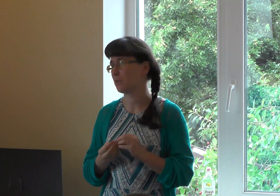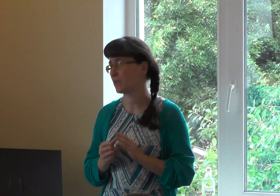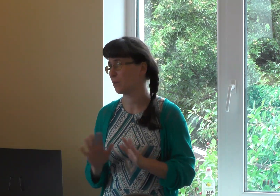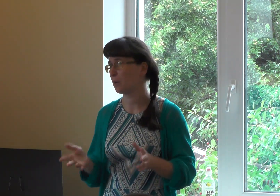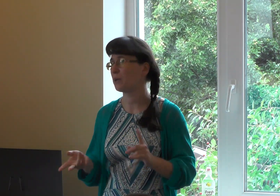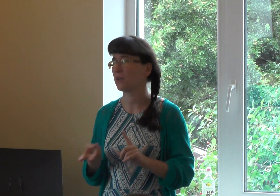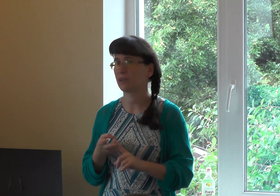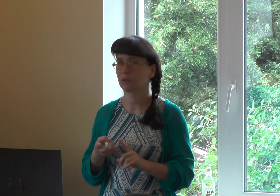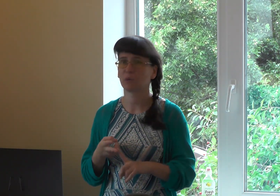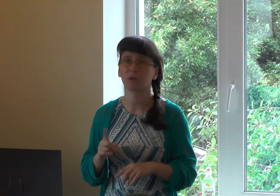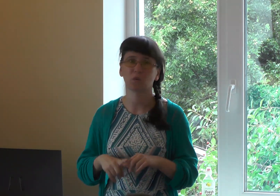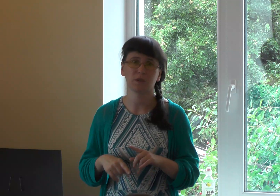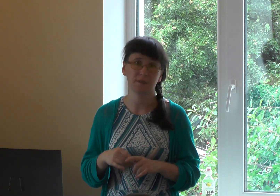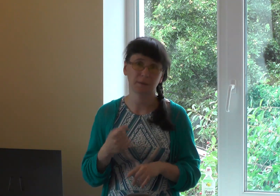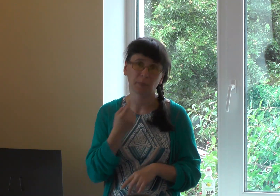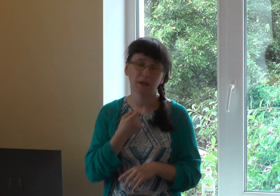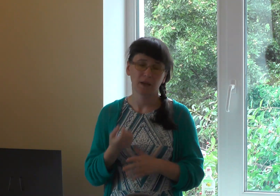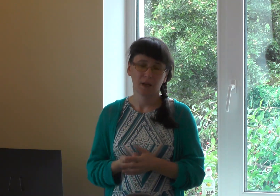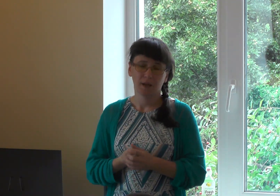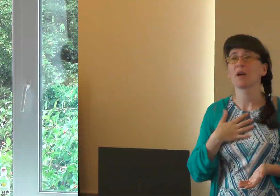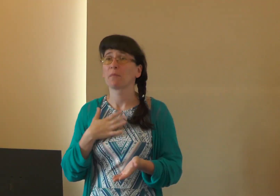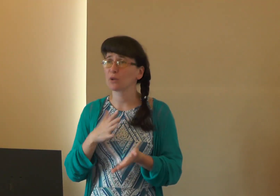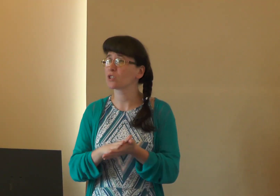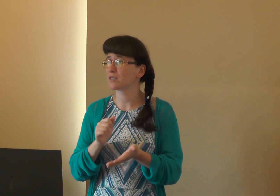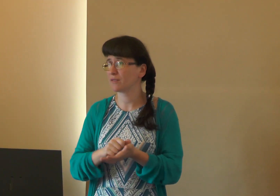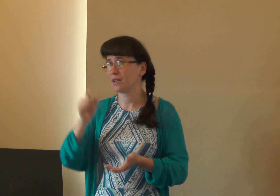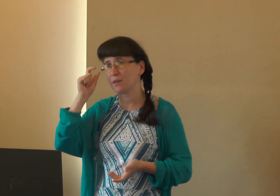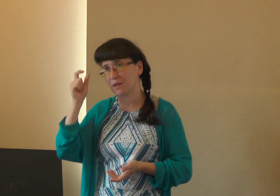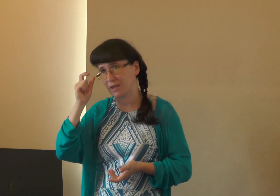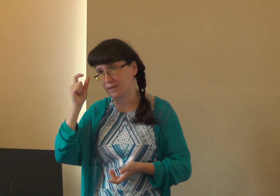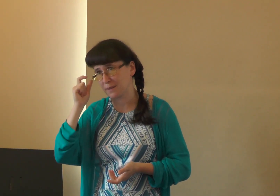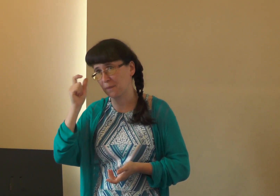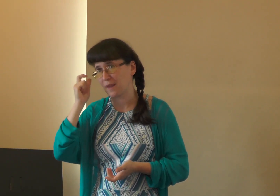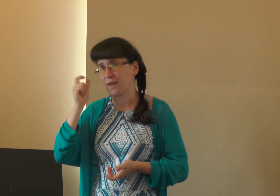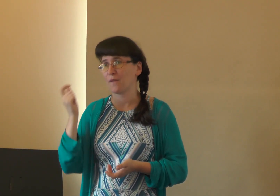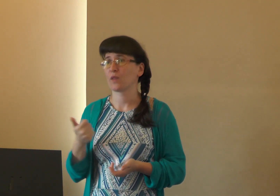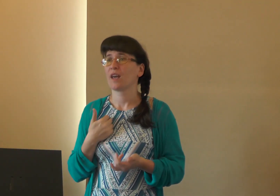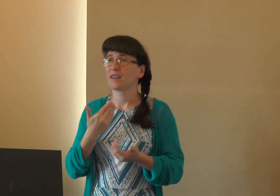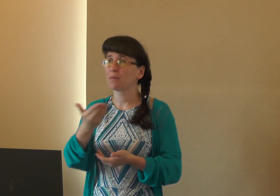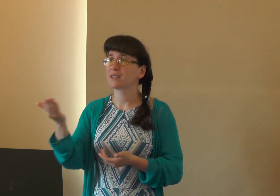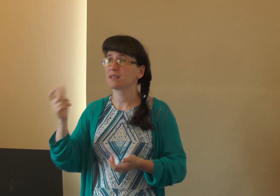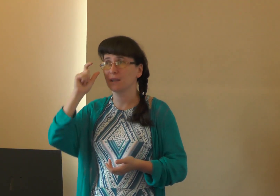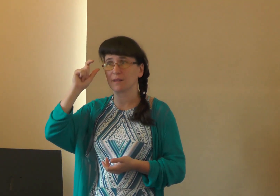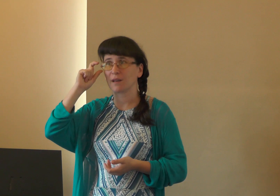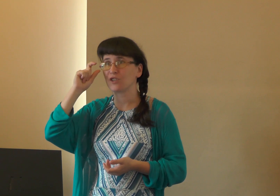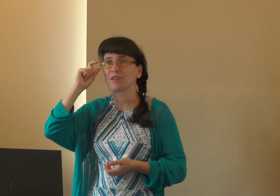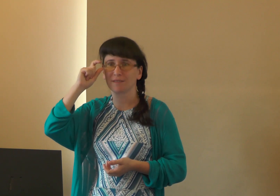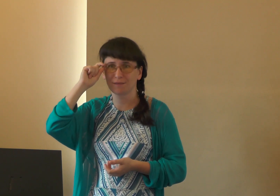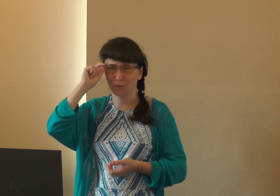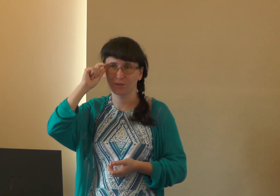тебя это не проблема. Это второй, давно ее взлетит. Мое жестовое имя Лариса. Вот. Я бы хотела... Очки. Почему нет?